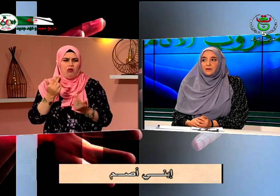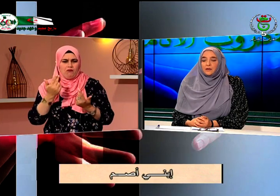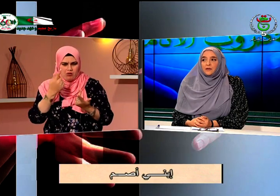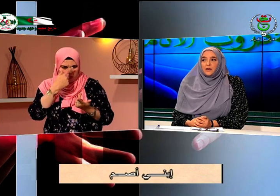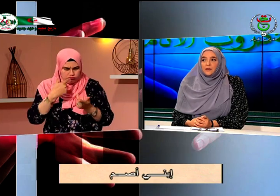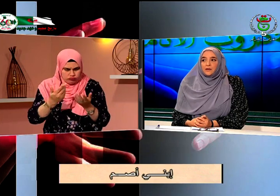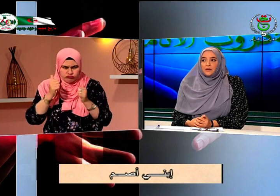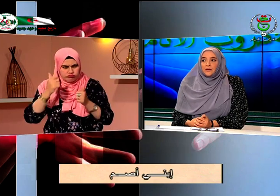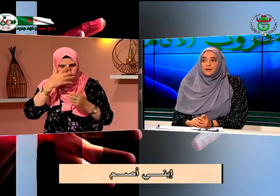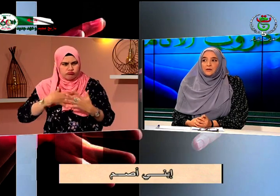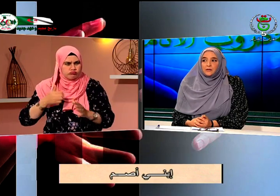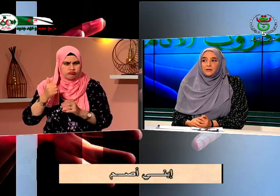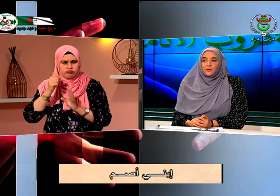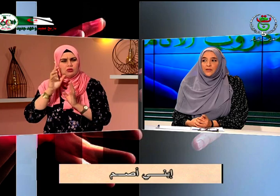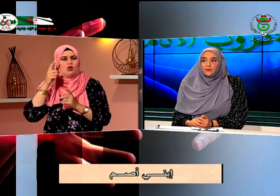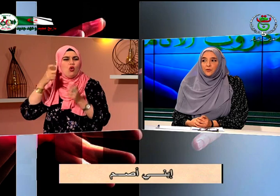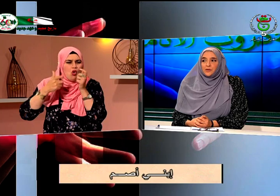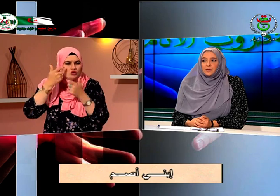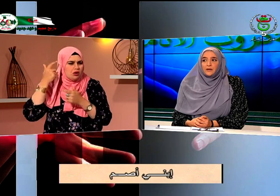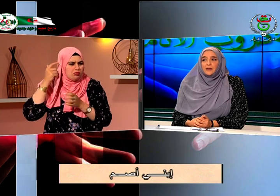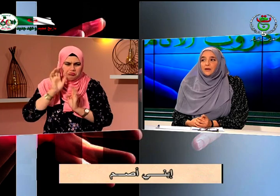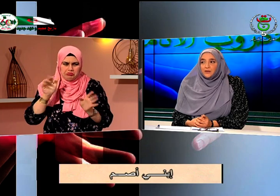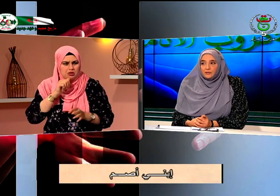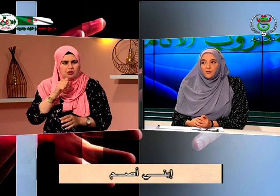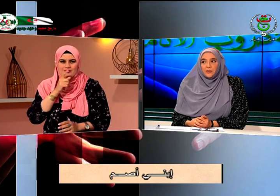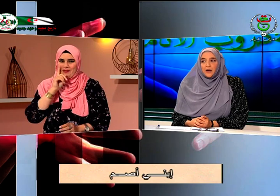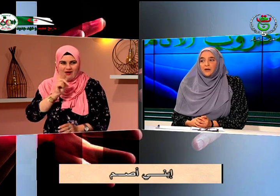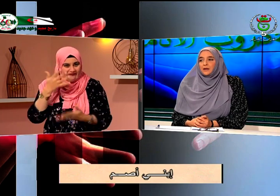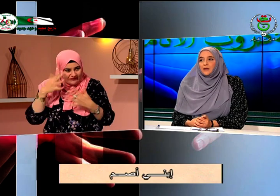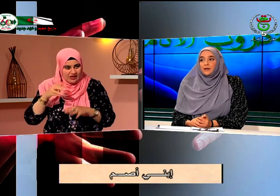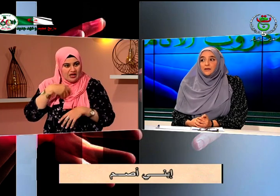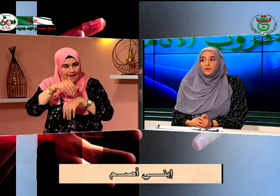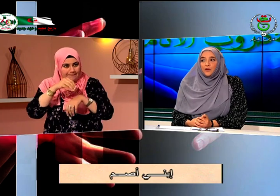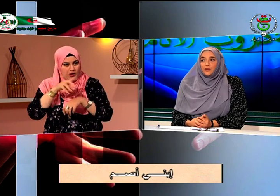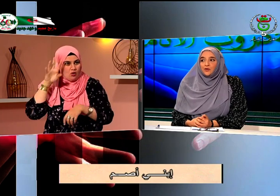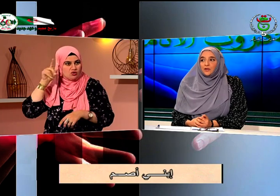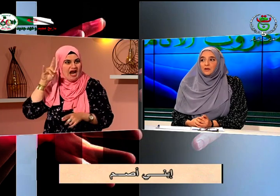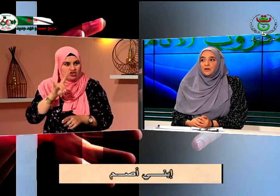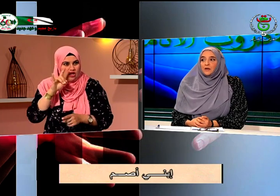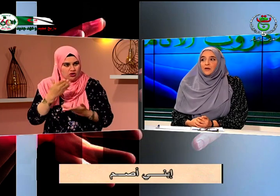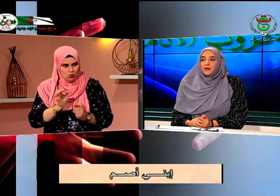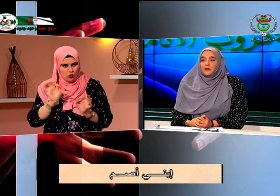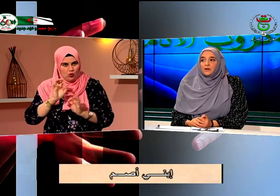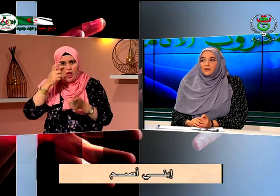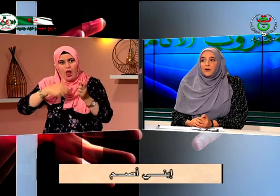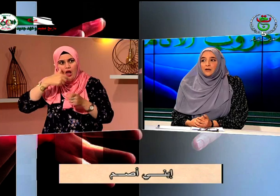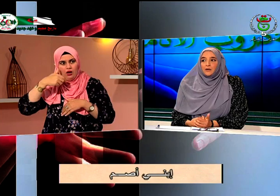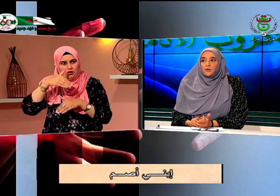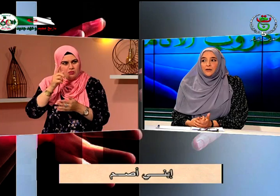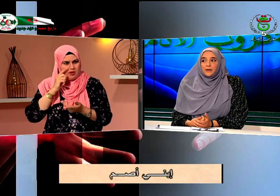يعيد الفحوصات لكن نفس الطبيب قال أن ليس هناك مشكل وقال له أنني